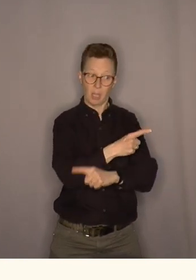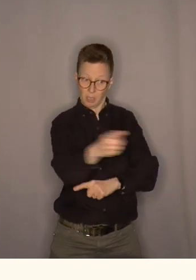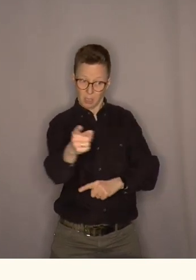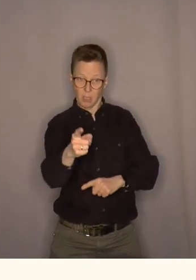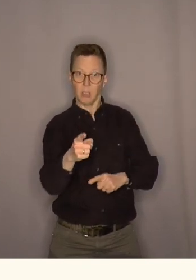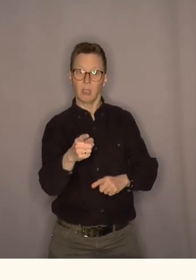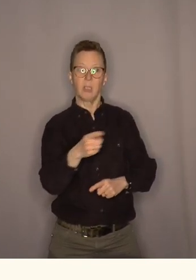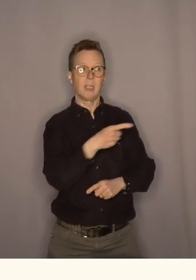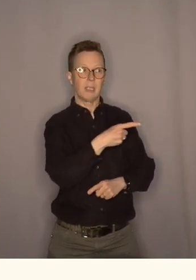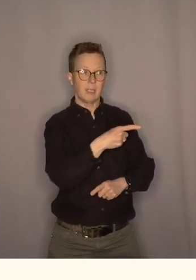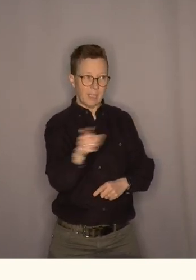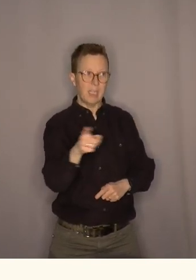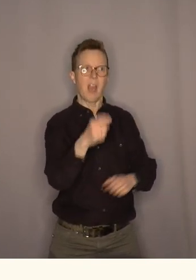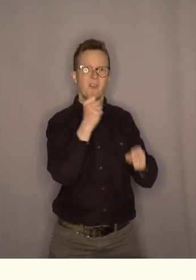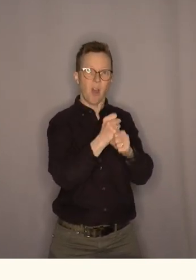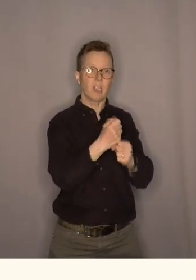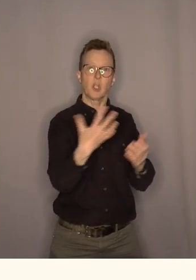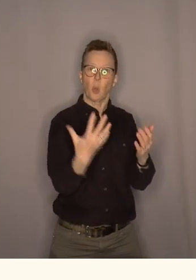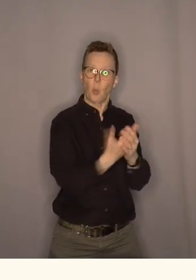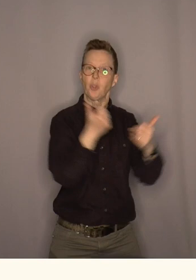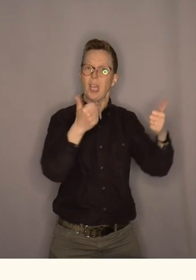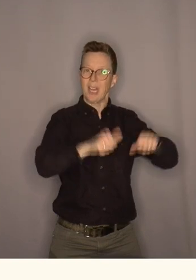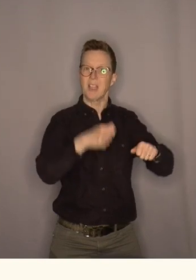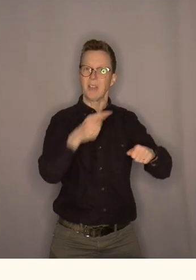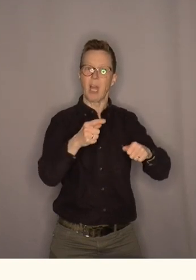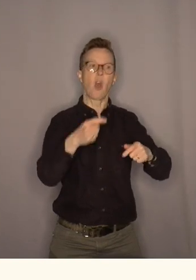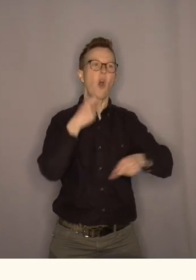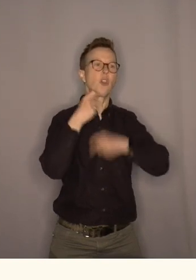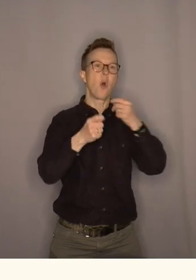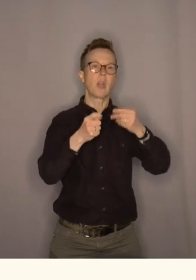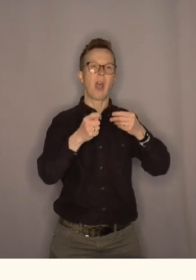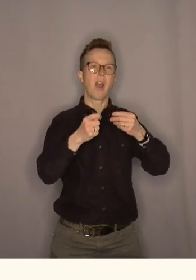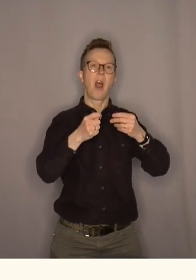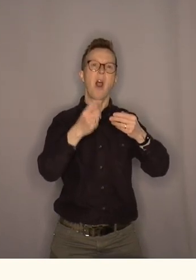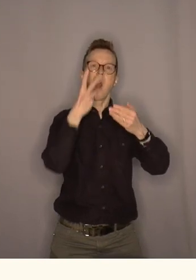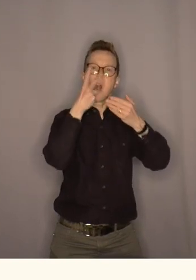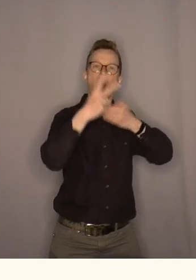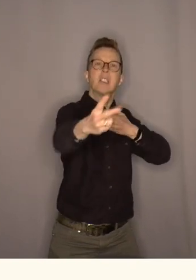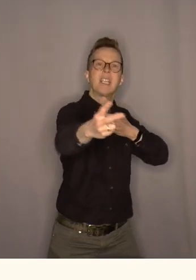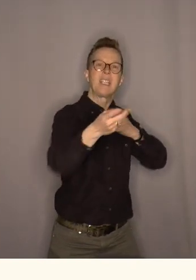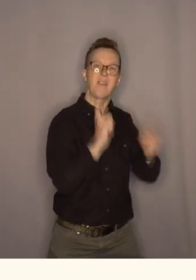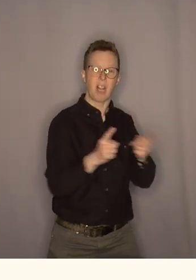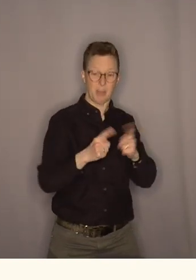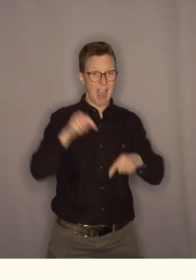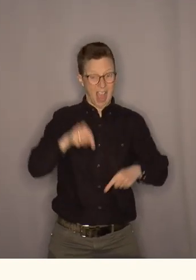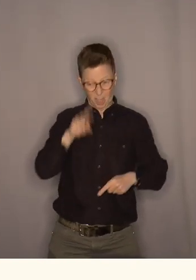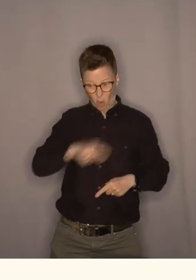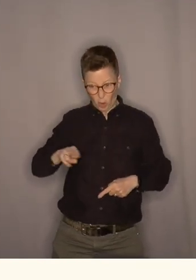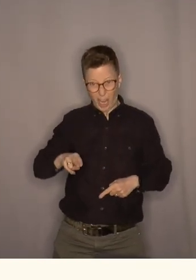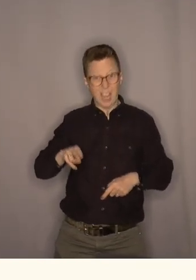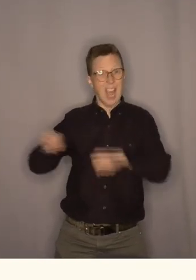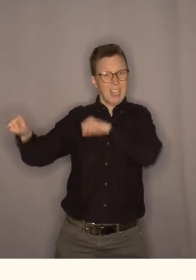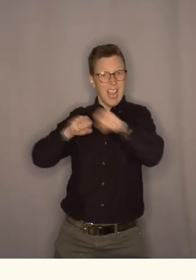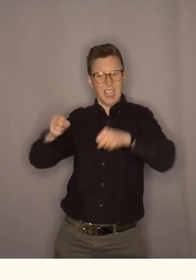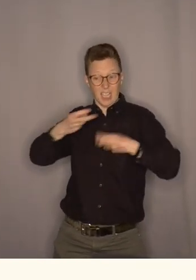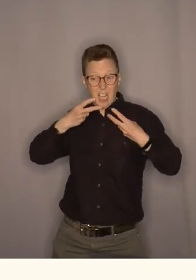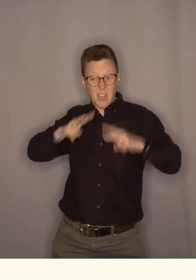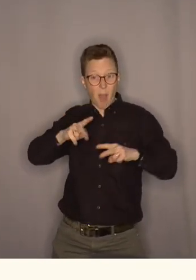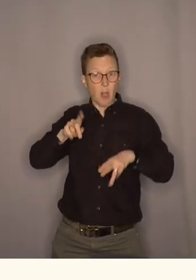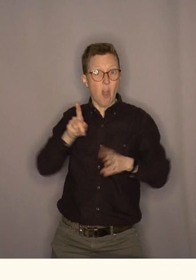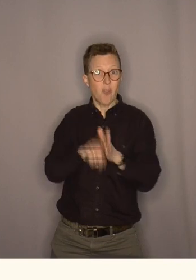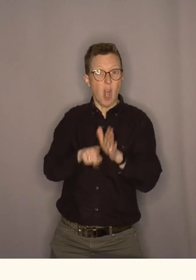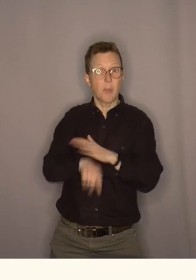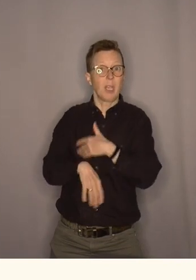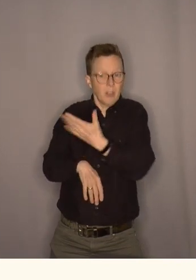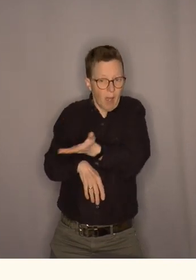De bruker faktisk krisen til å gjøre langsiktige valg men her i Norge så har altså regjeringens svar så langt